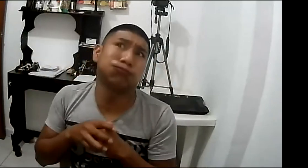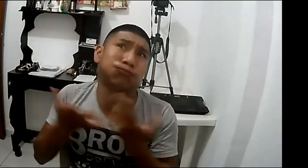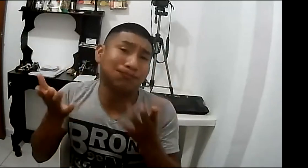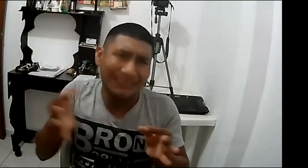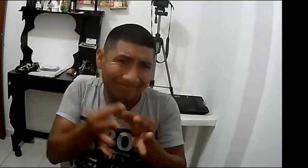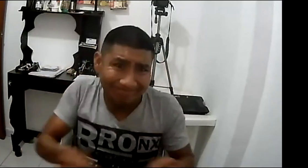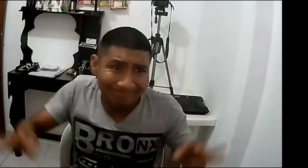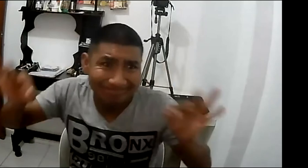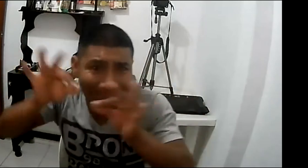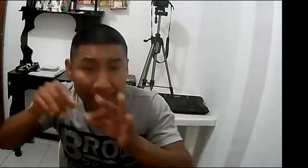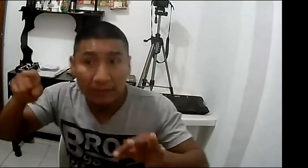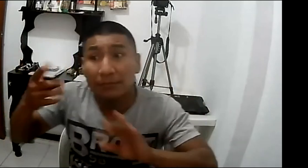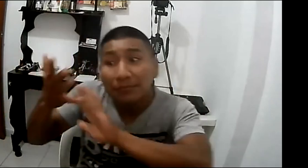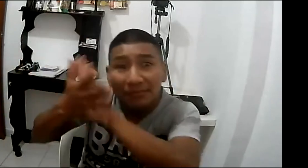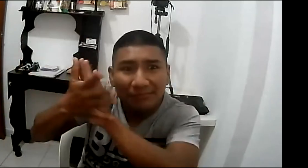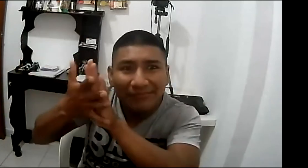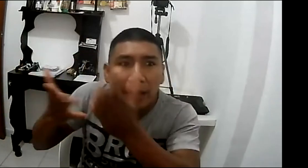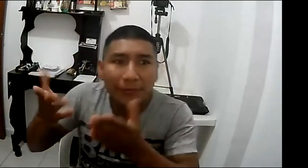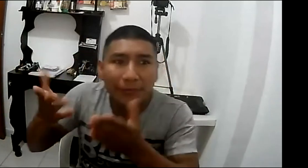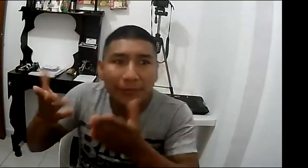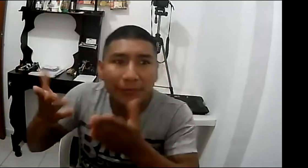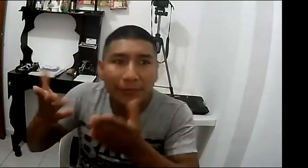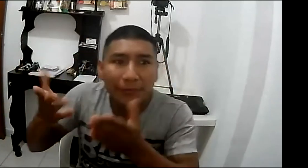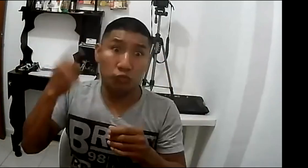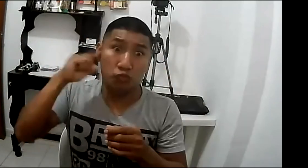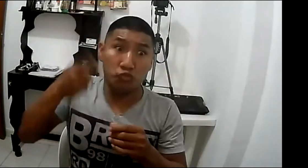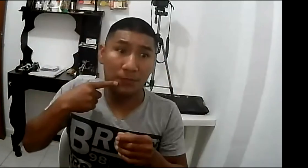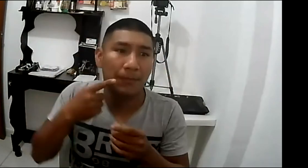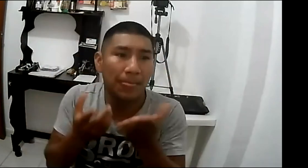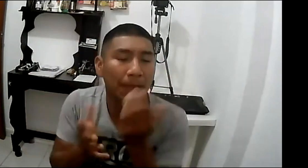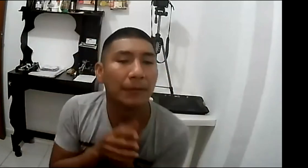¿por qué es necesario la participación de la lengua de enseñanza en la universidad?